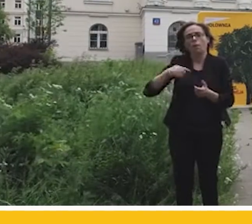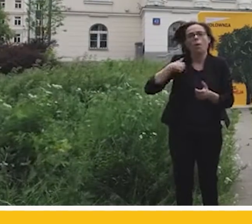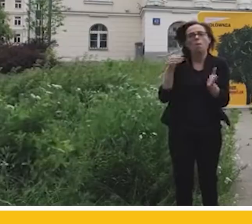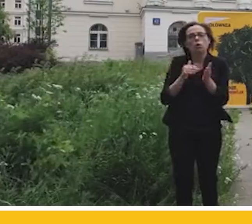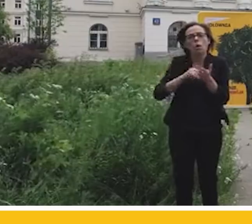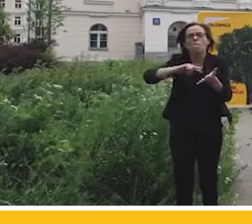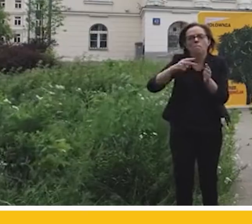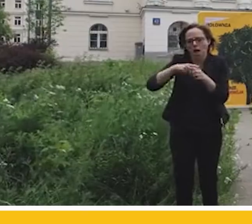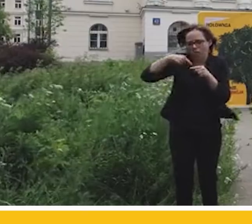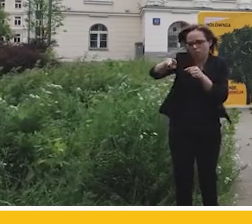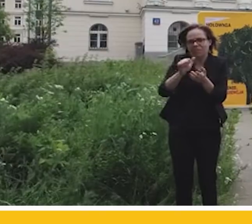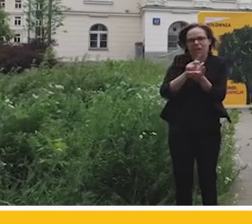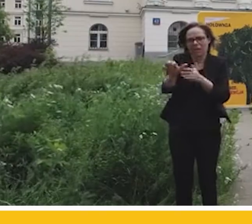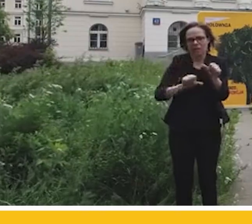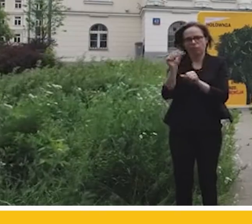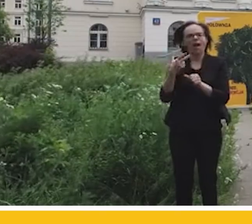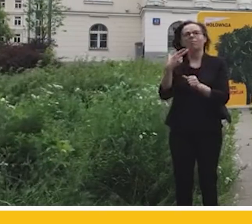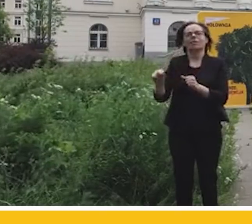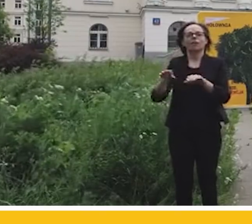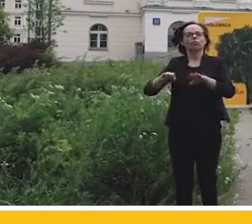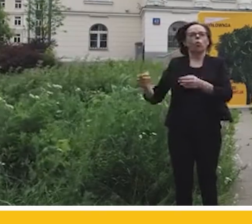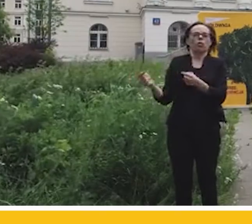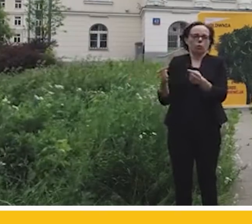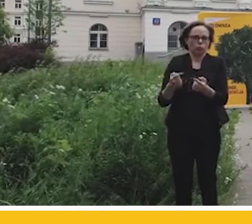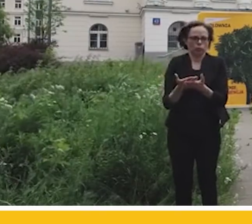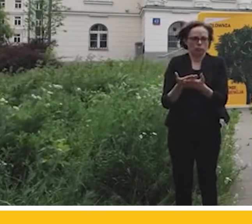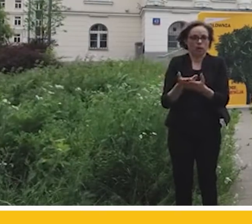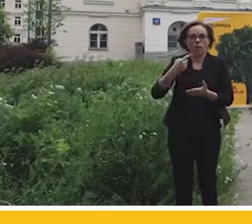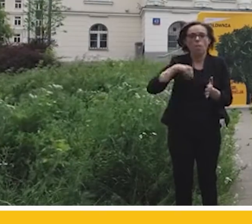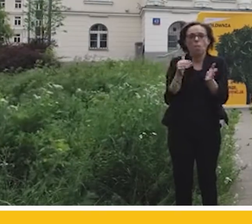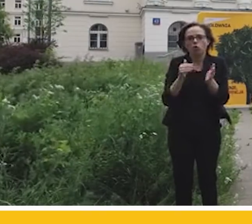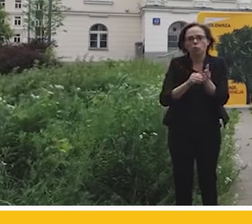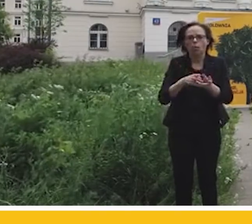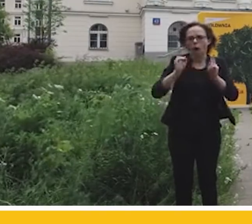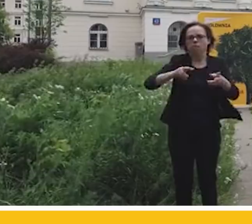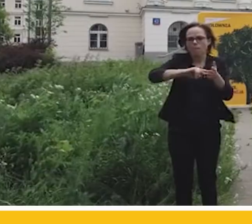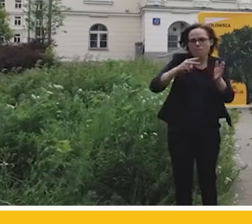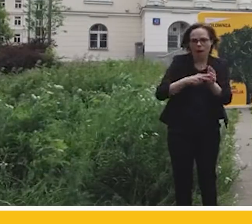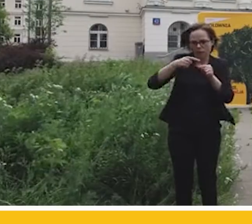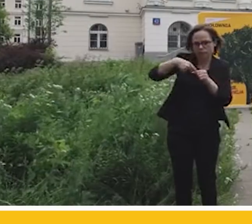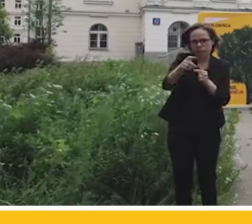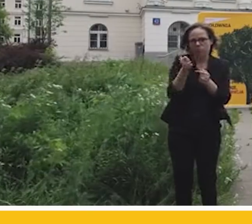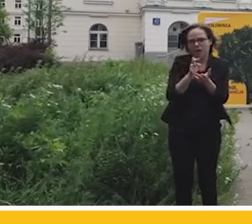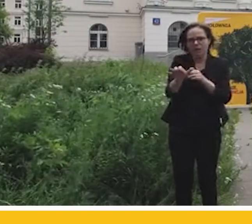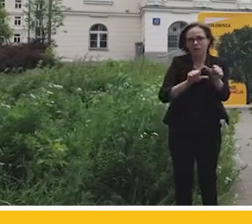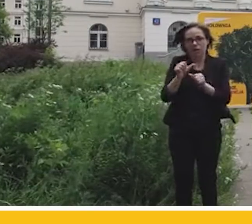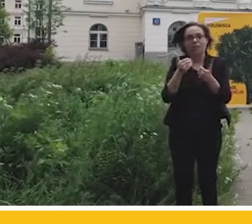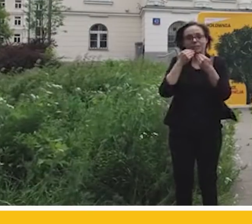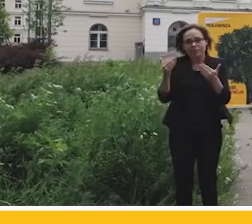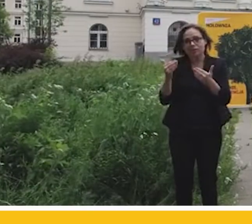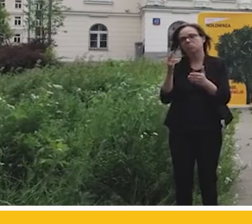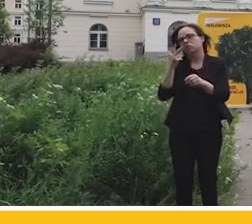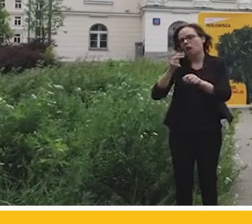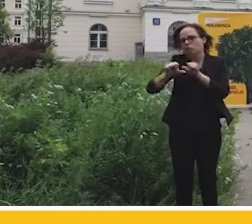a nie kolejnych dyskusji przy stole. My potrzebujemy planu na kilkanaście lat, żeby za lat 30 osiągnąć neutralność